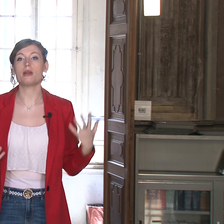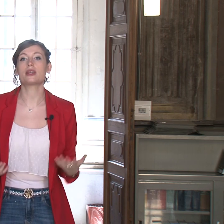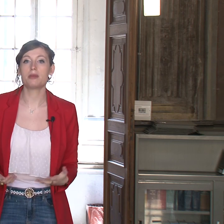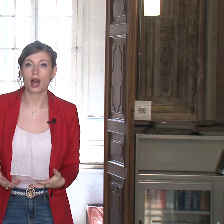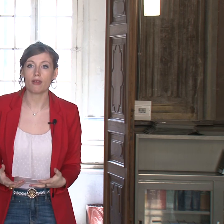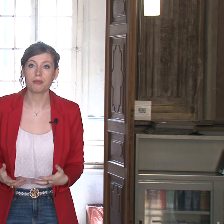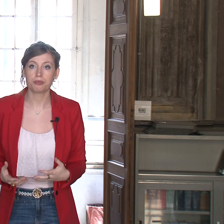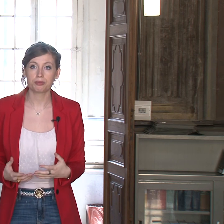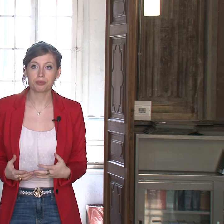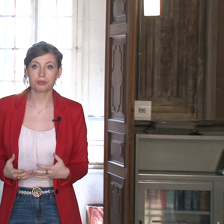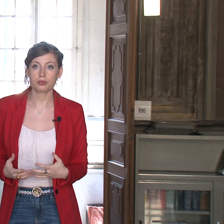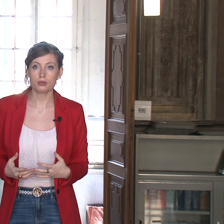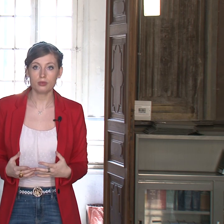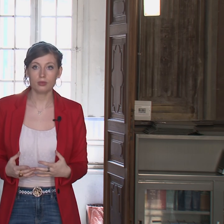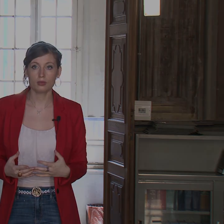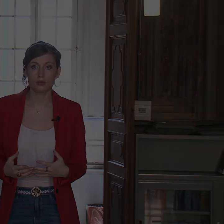famiglia Balbi aspirava.